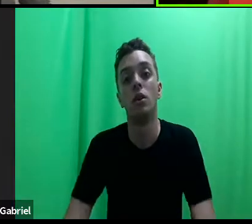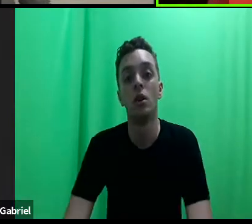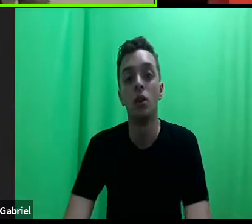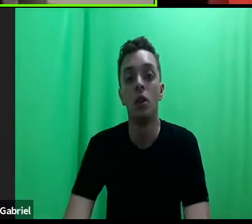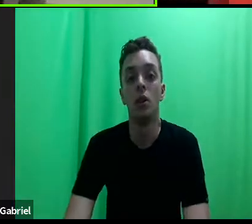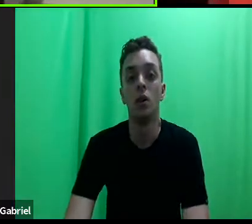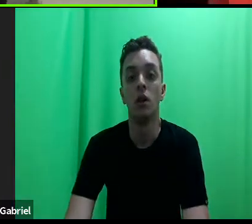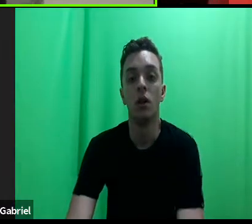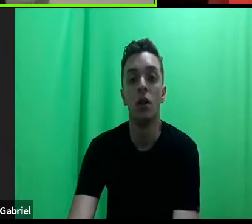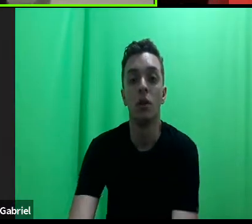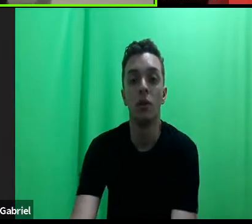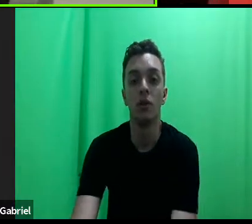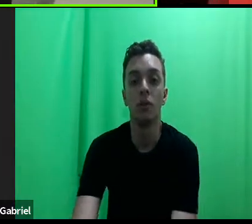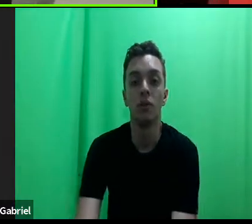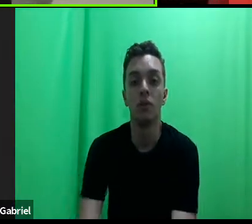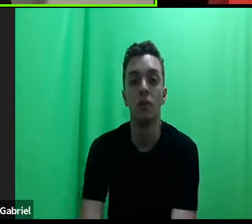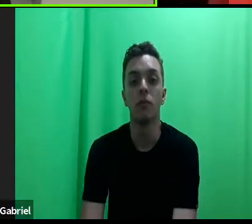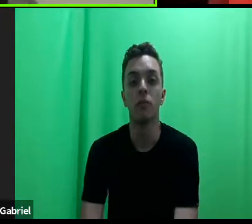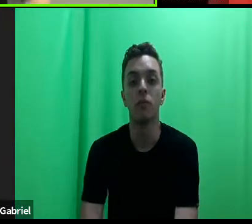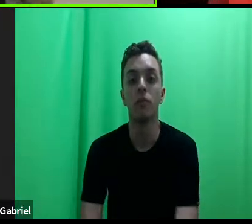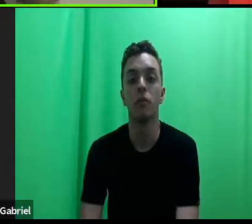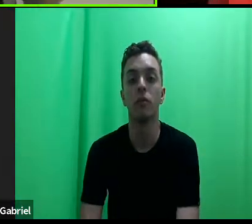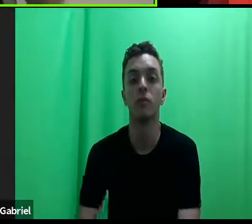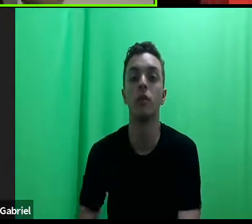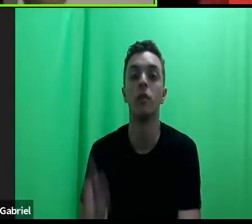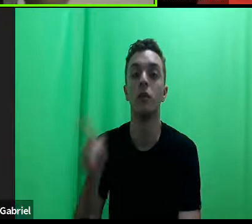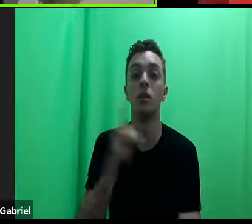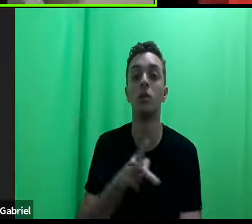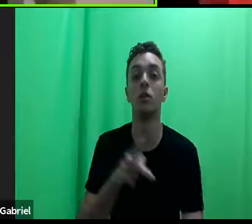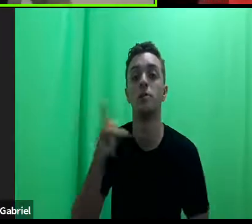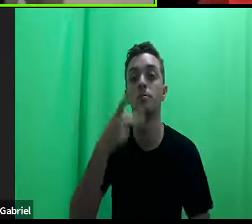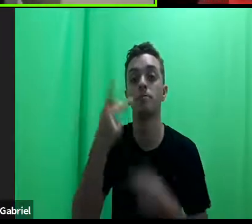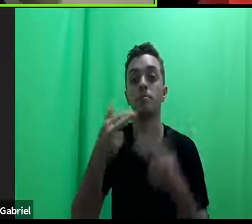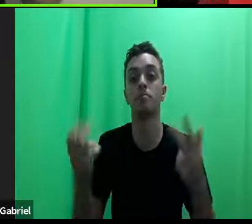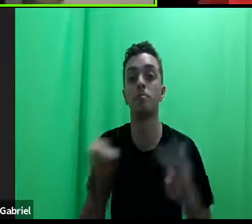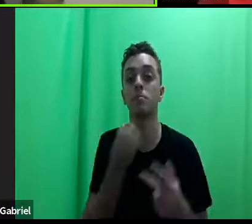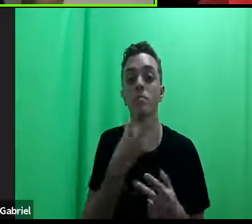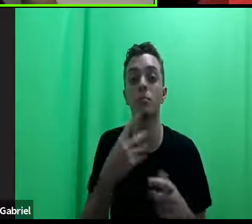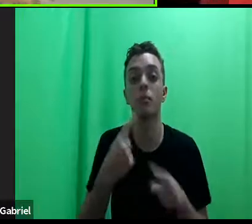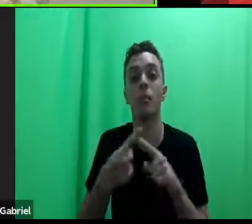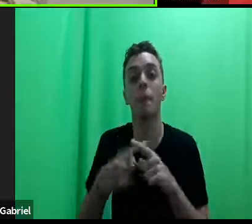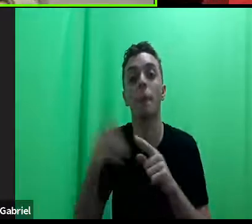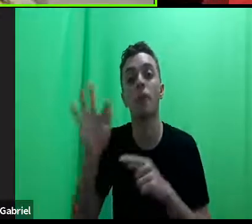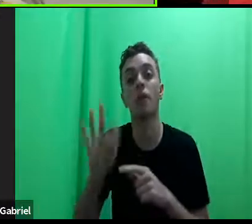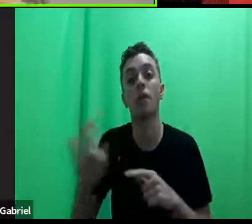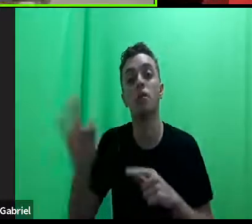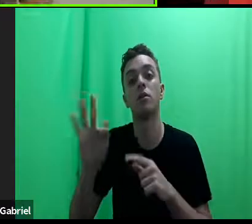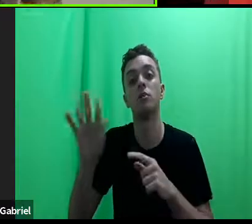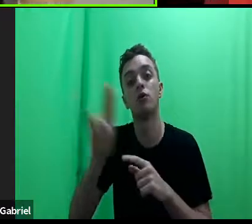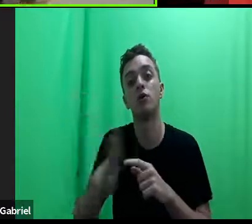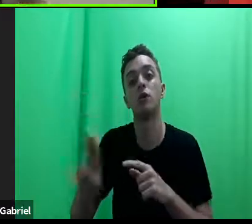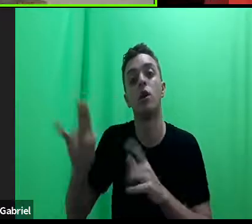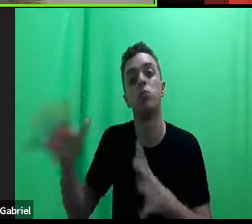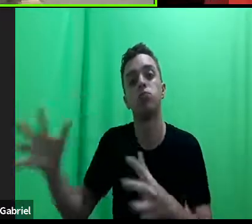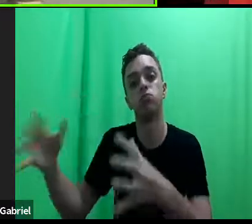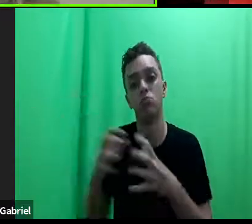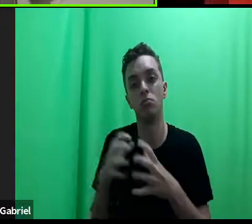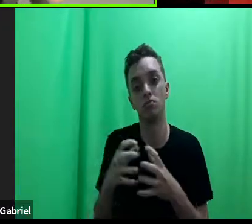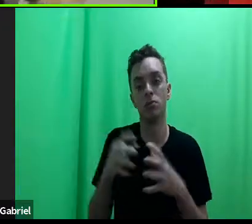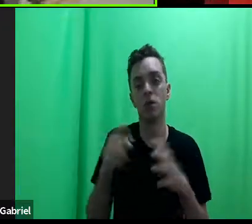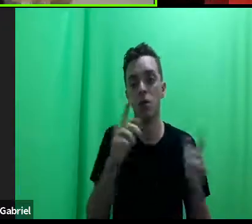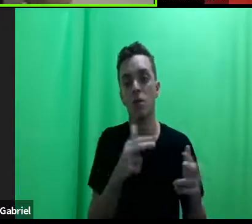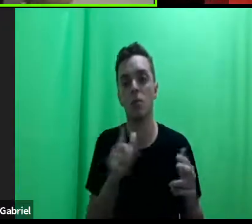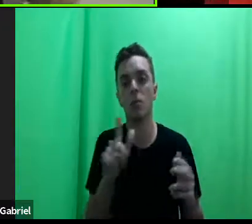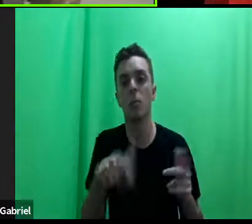Professor, excelente ponto que a senhora toca, porque as universidades estão sendo completamente capturadas por esse modelo de produção e de